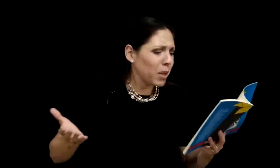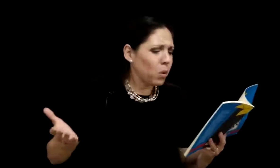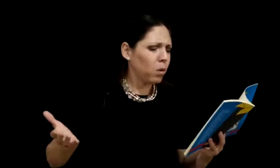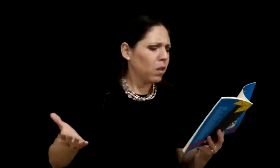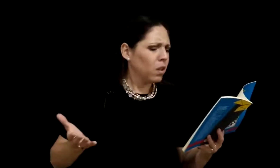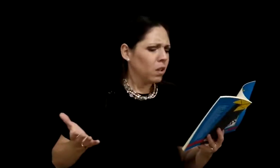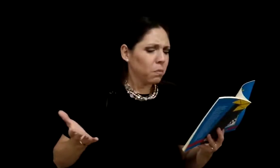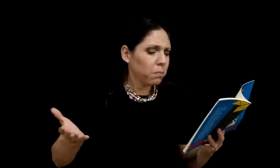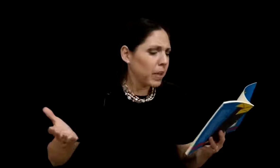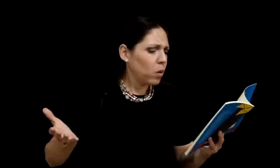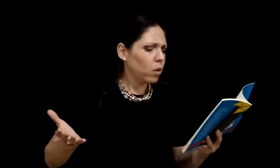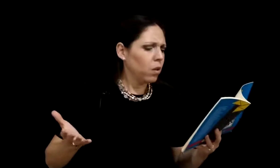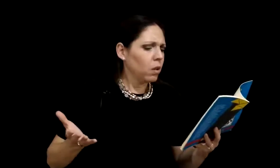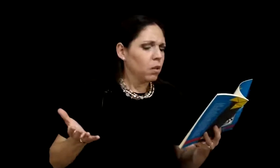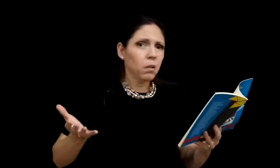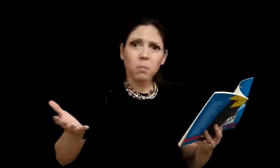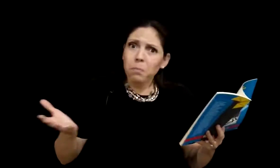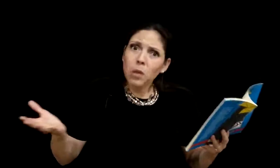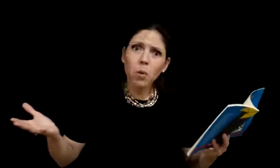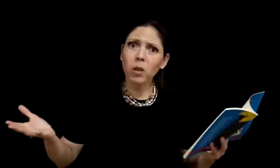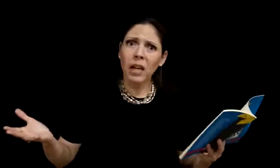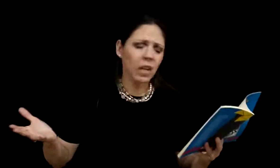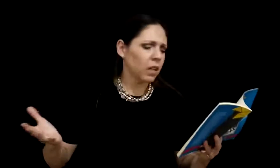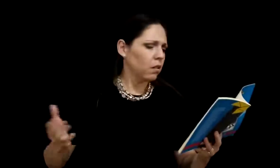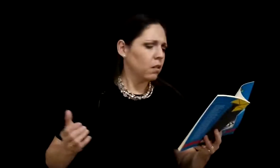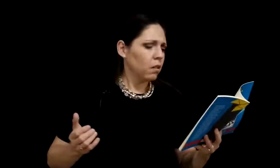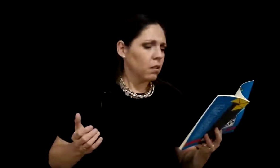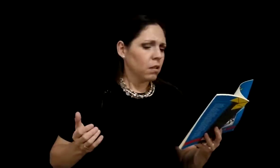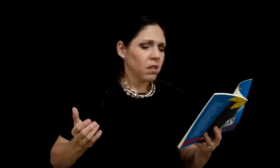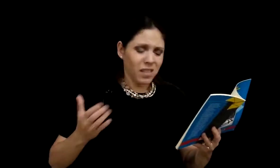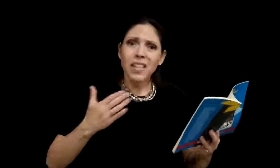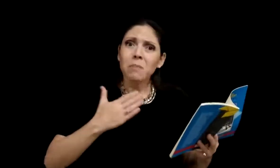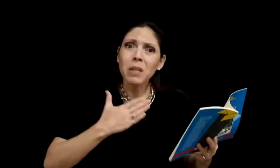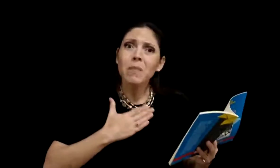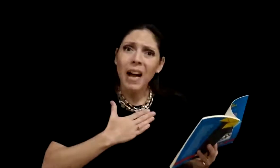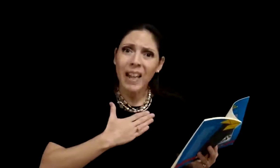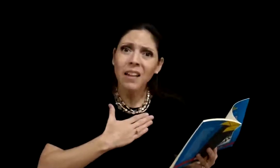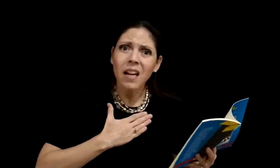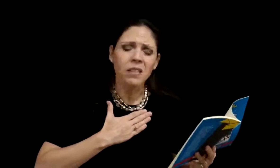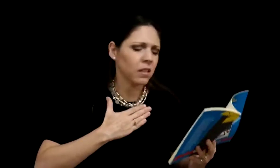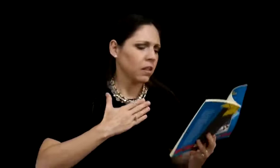¡Pero! ¡Pero! ¡Pero! por qué! ¡Si a mí me agrada así!